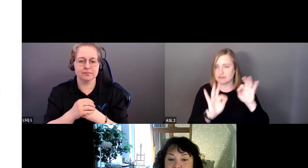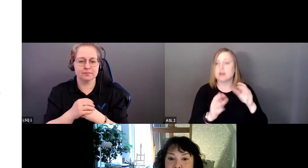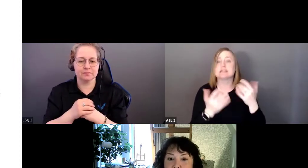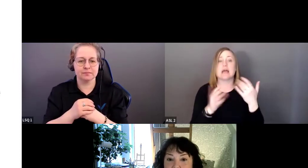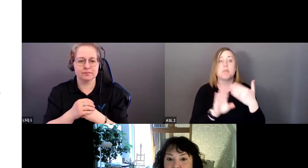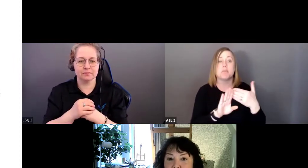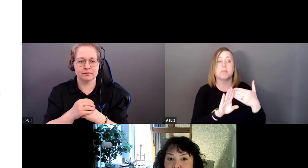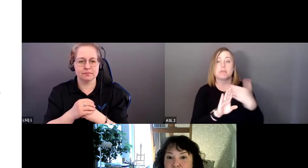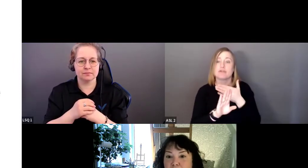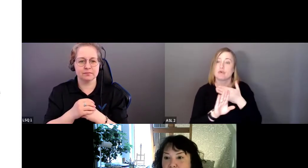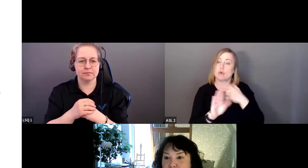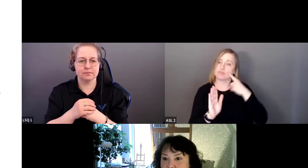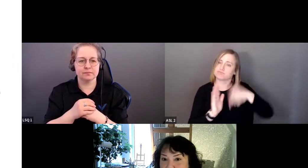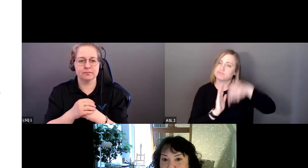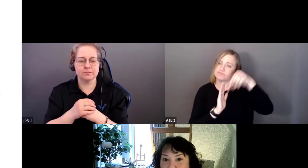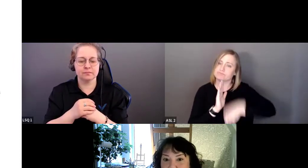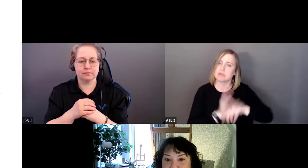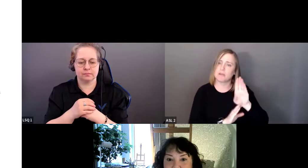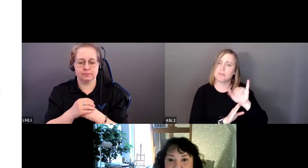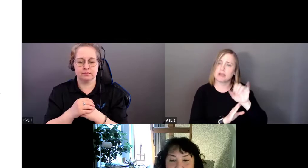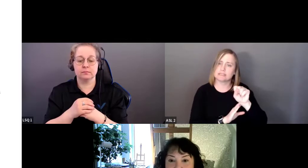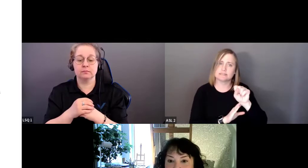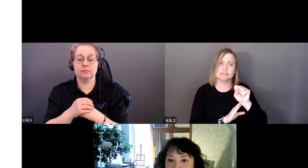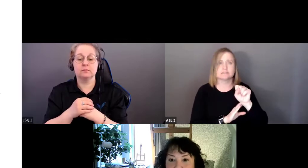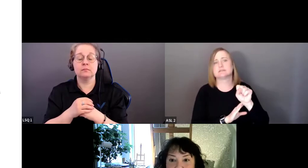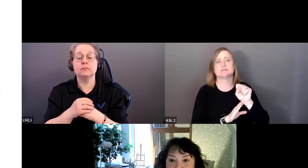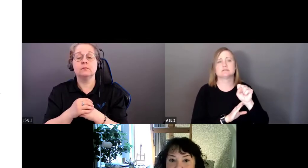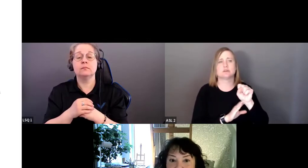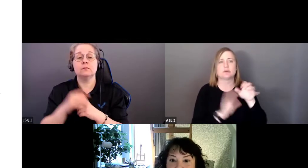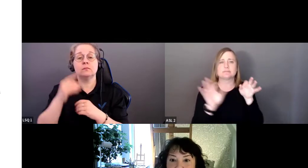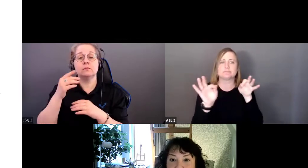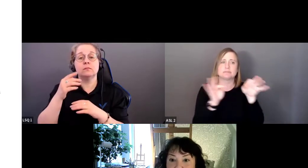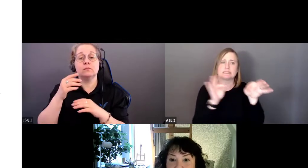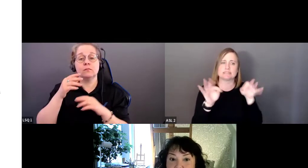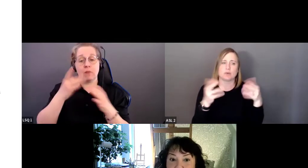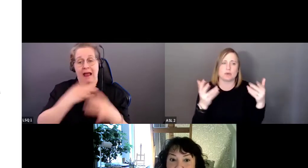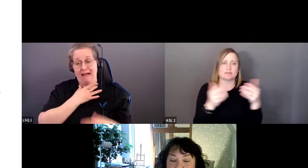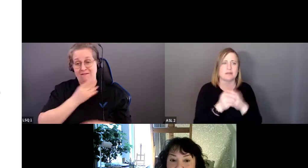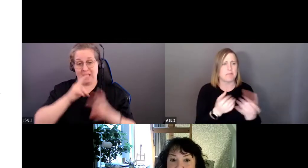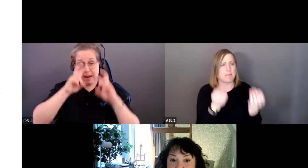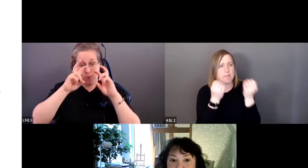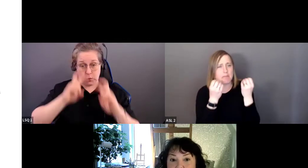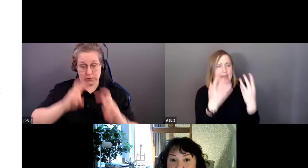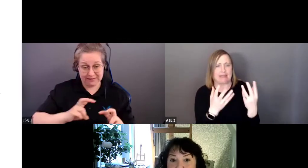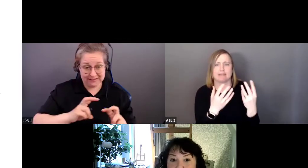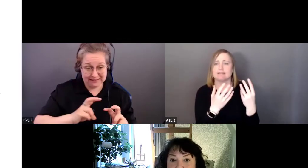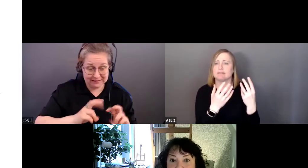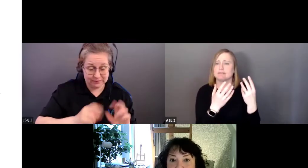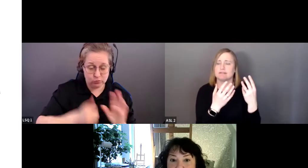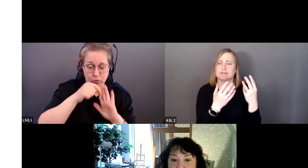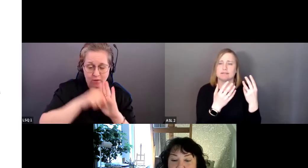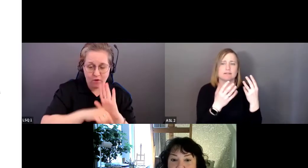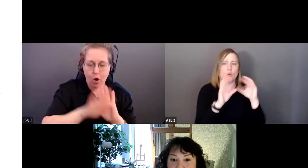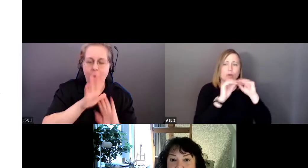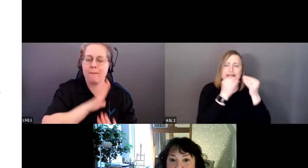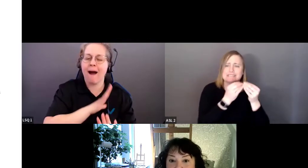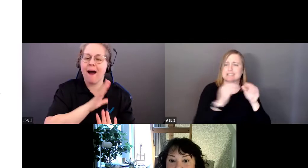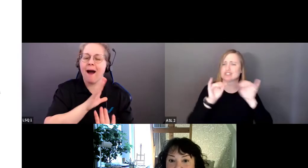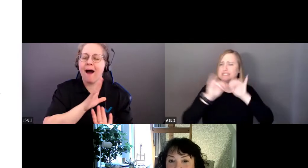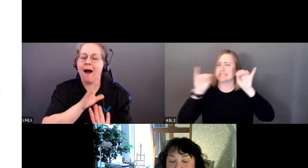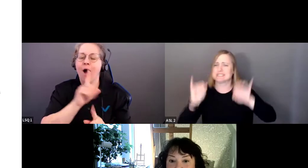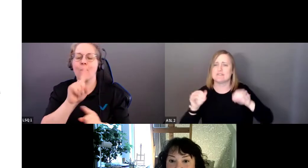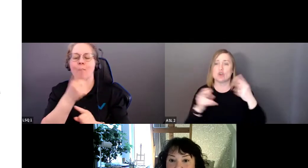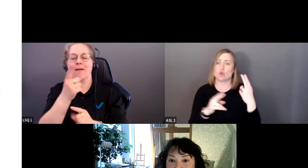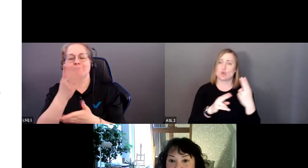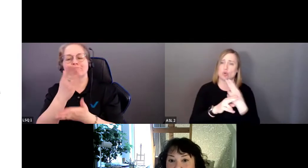Avant d'approfondir les préjugés, je veux partager quelques critiques. De